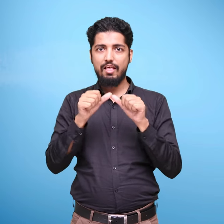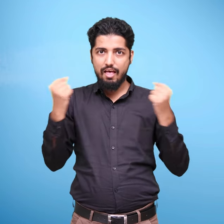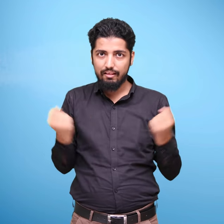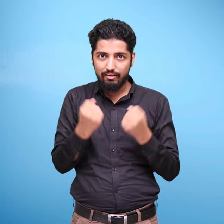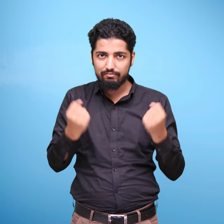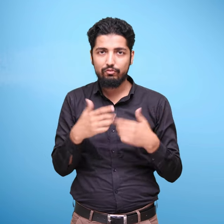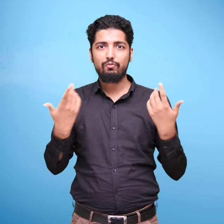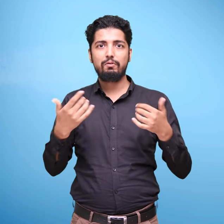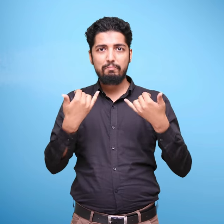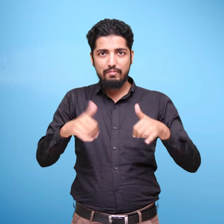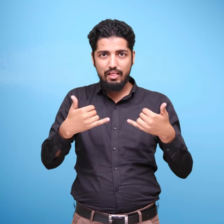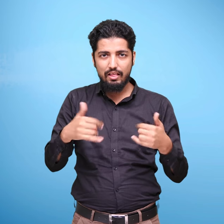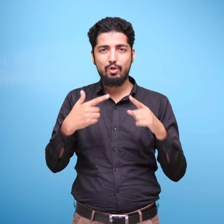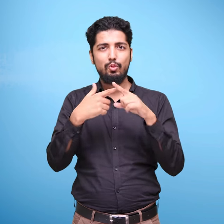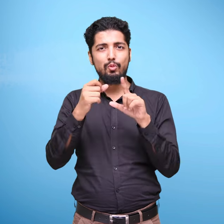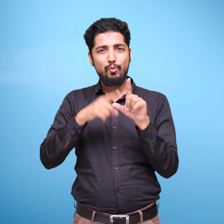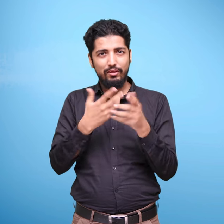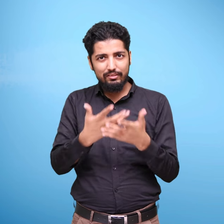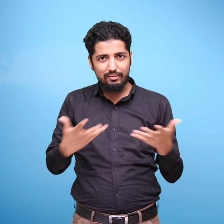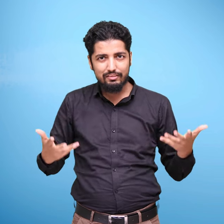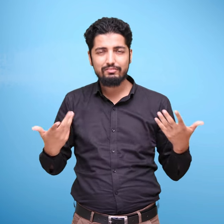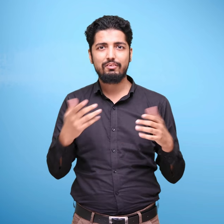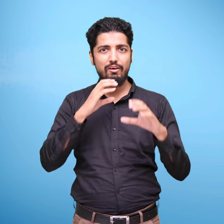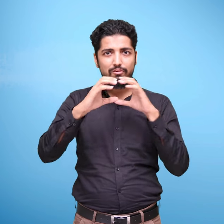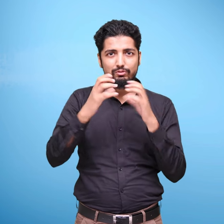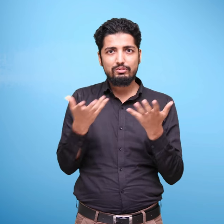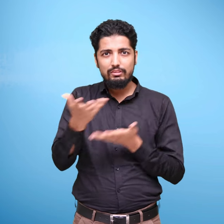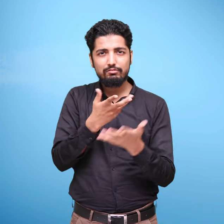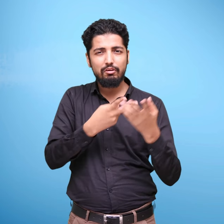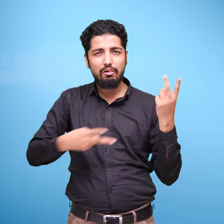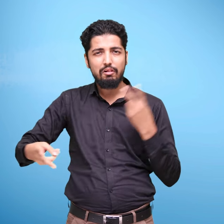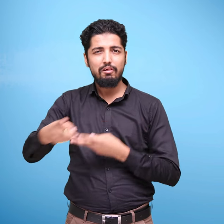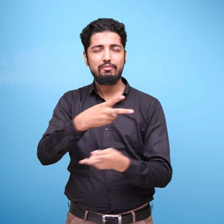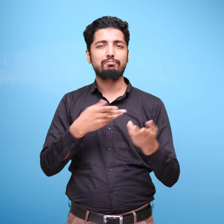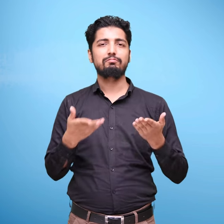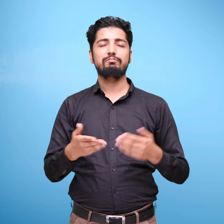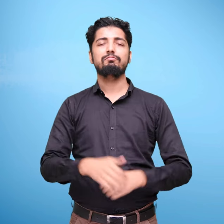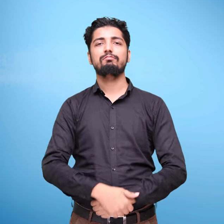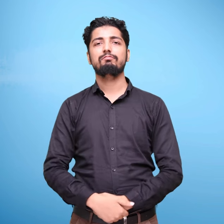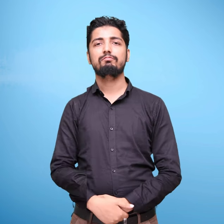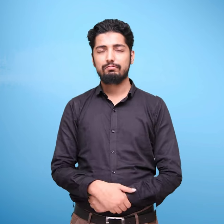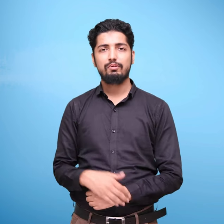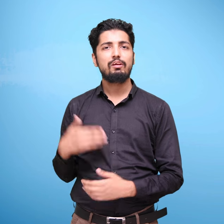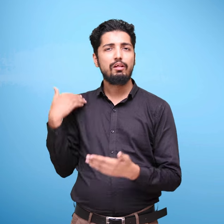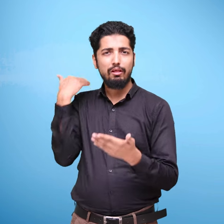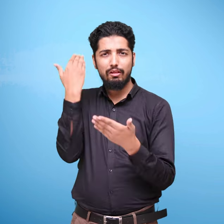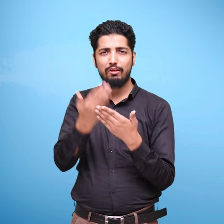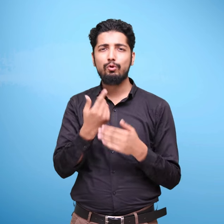शिक्षा शास्त्रिय उपकरणों एवं पधतियों जिनमें गत्विधिया, खेलोने, बादचीत आधी भी